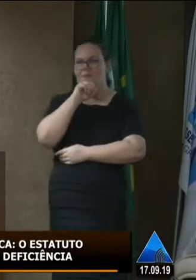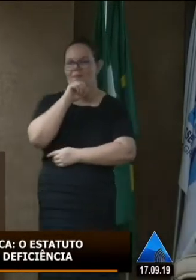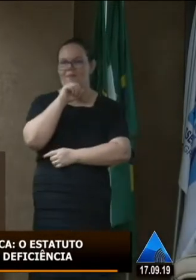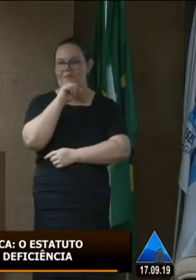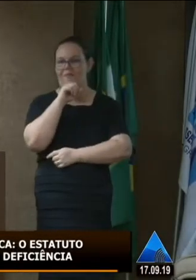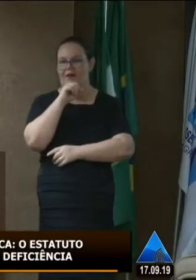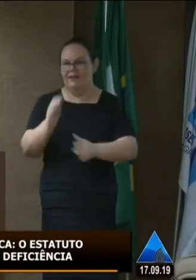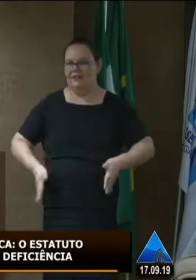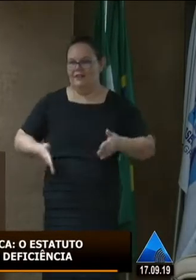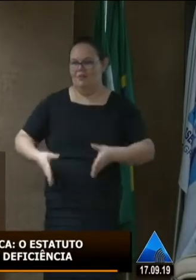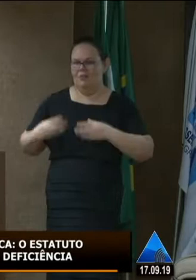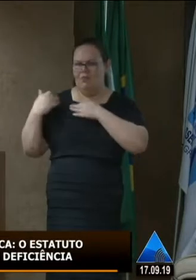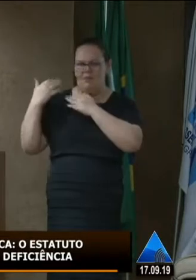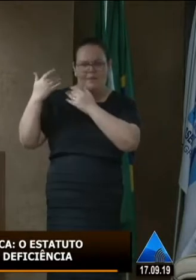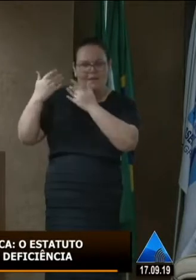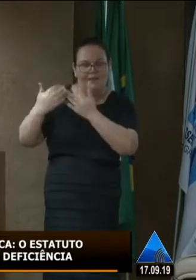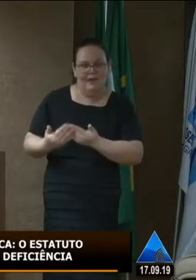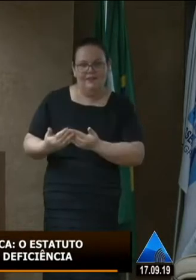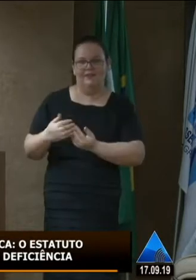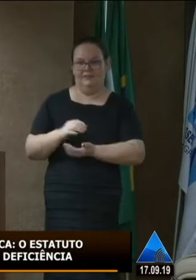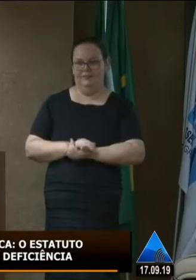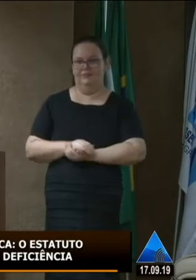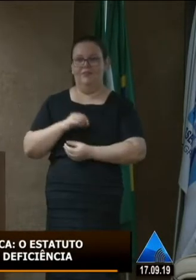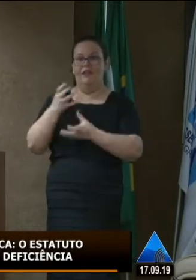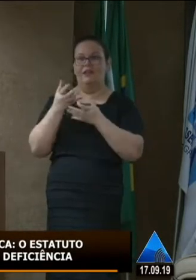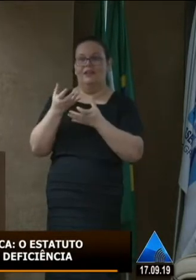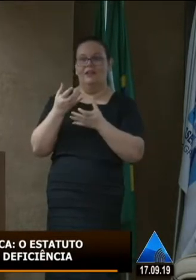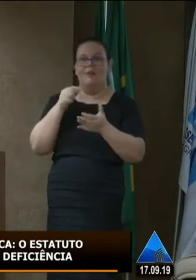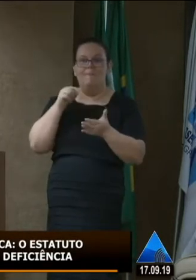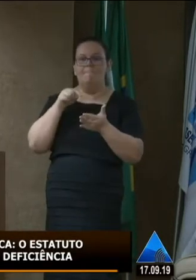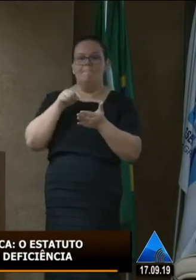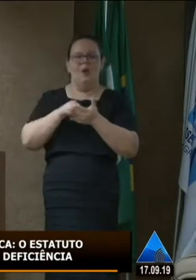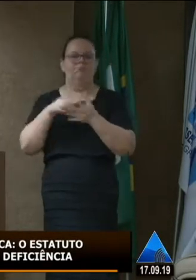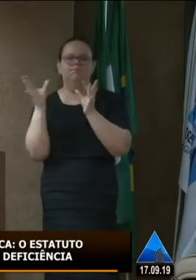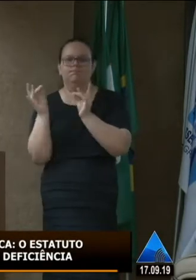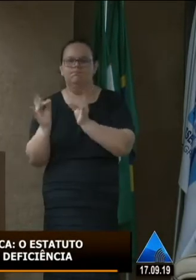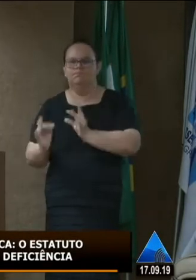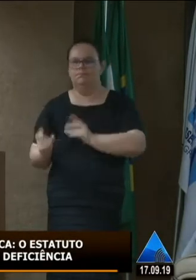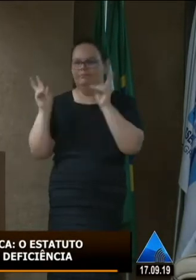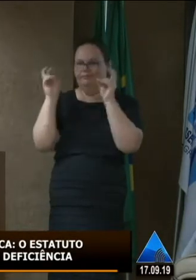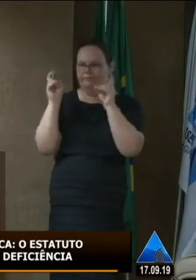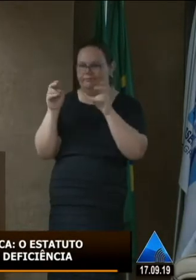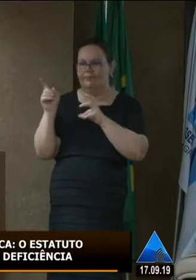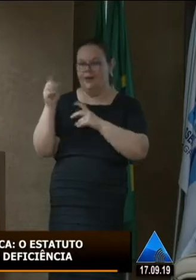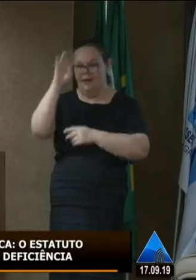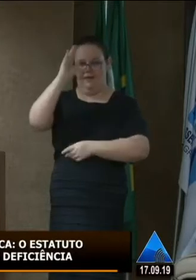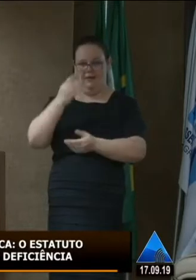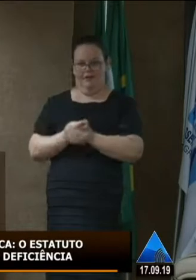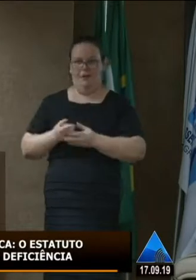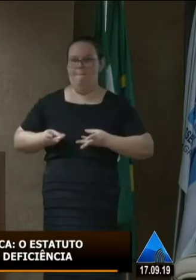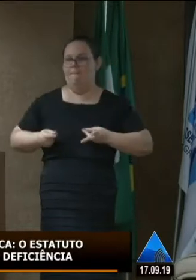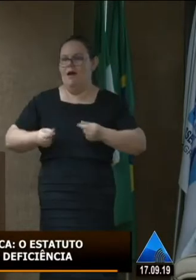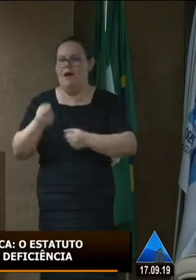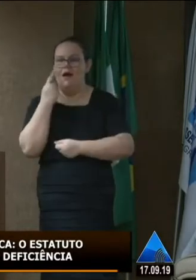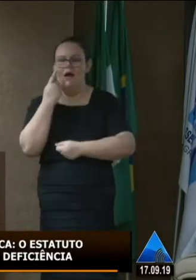e eu queria fazer uma uma pontuação em alguns em alguns aspectos que eu acredito que mereça uma